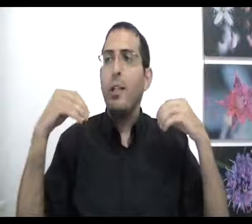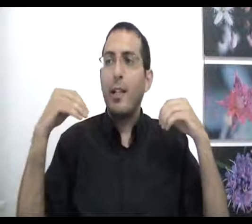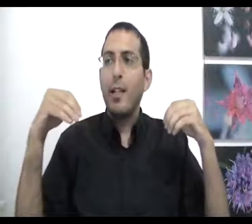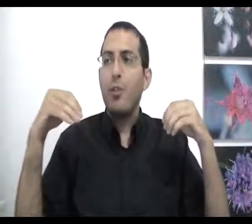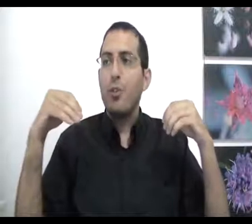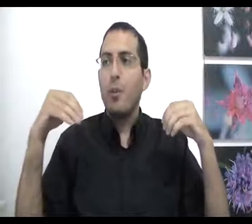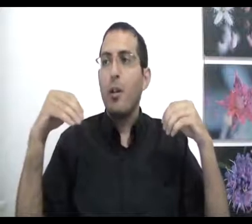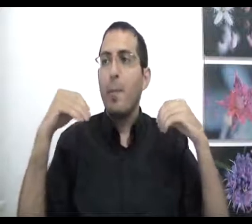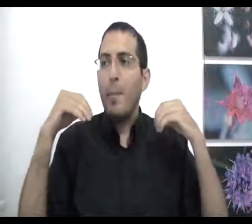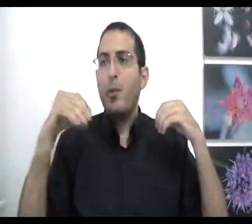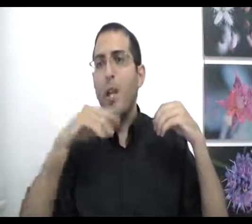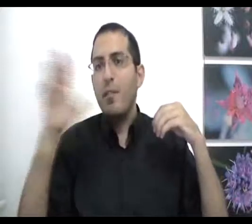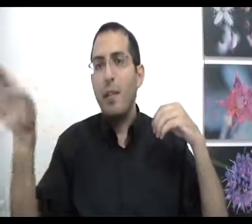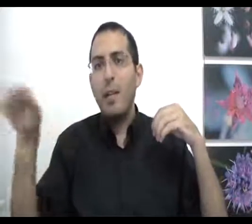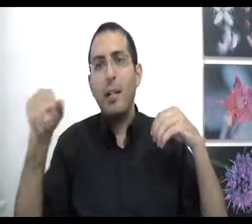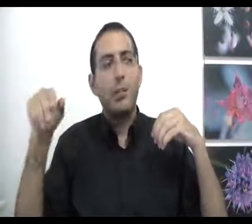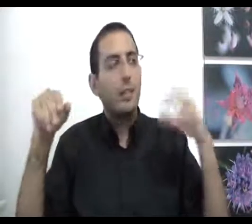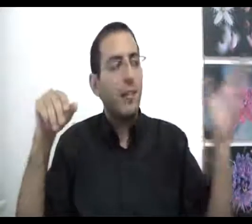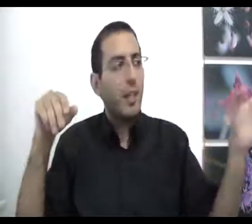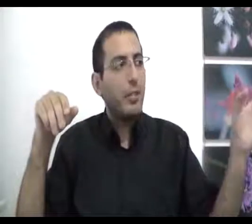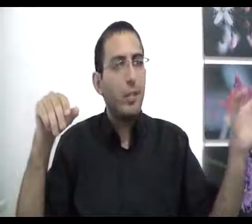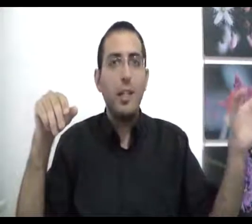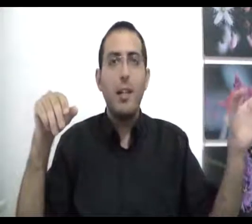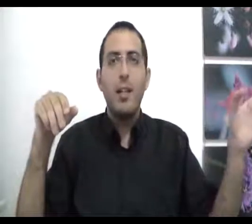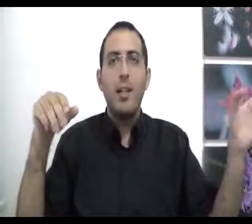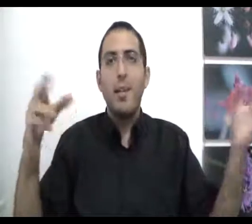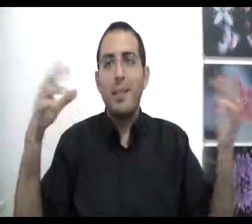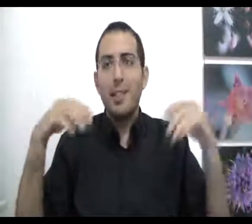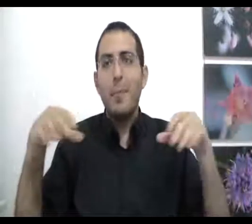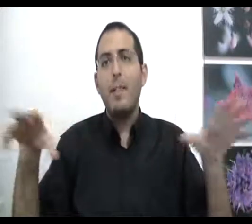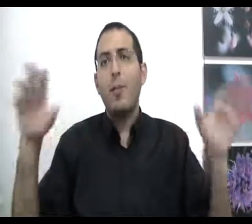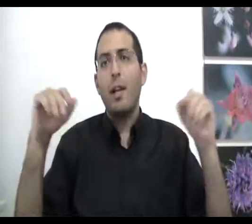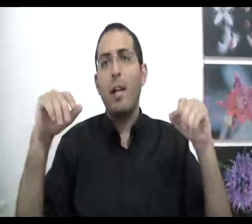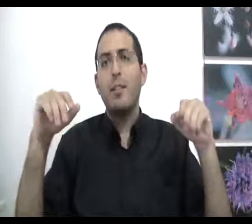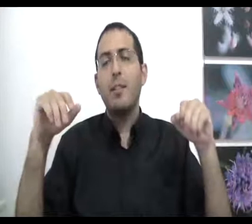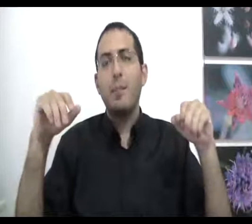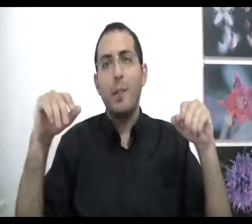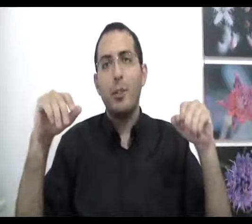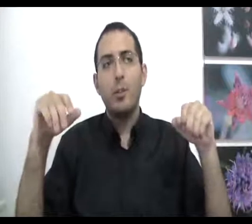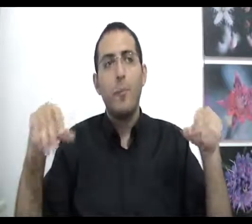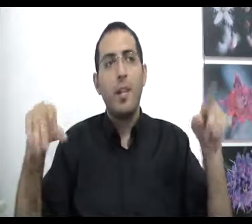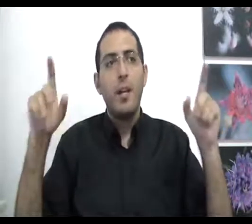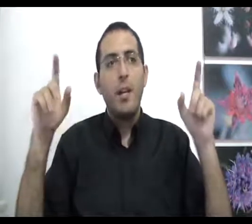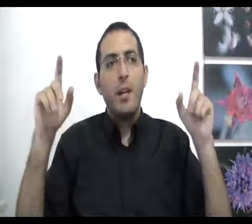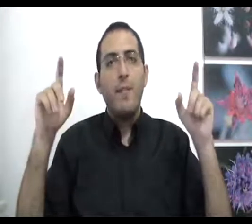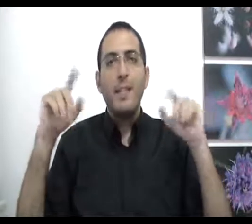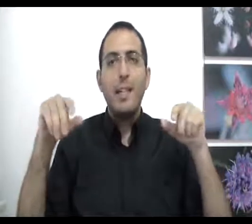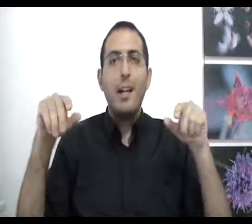ירגיש באמת שאין הבדל בין הרצון הזה לבין הרצון הזה כי מצד אמת הכל אחד ממש וזה נקרא